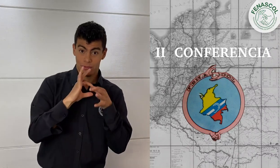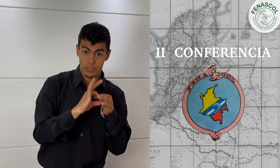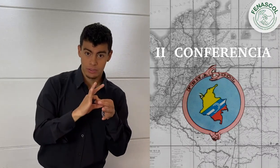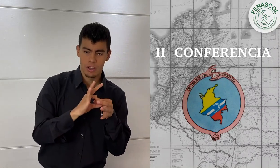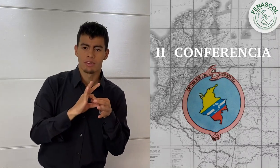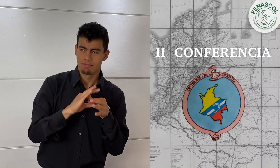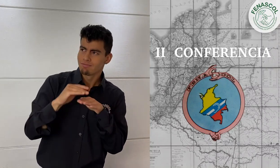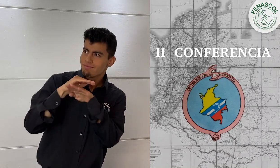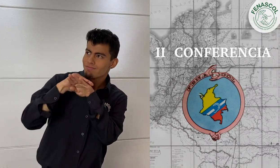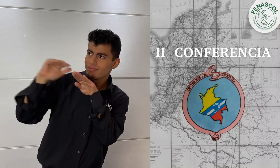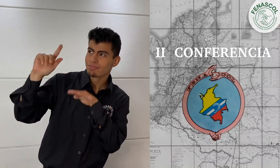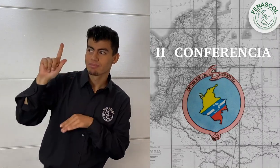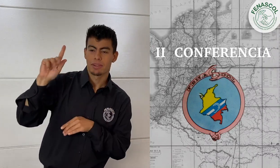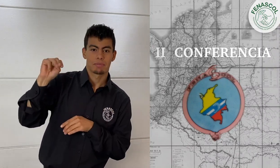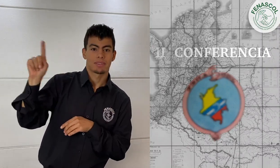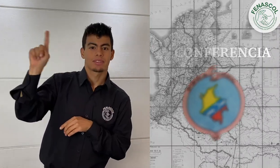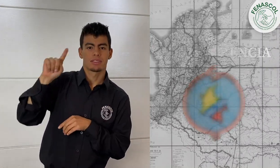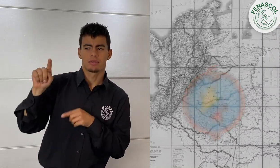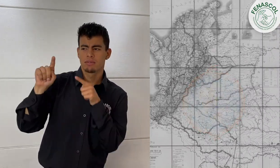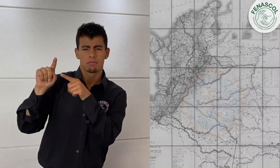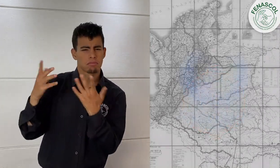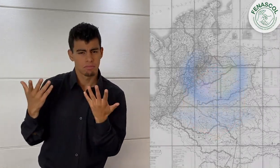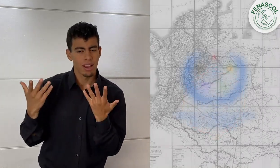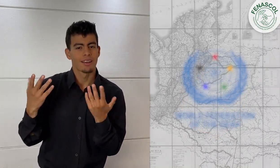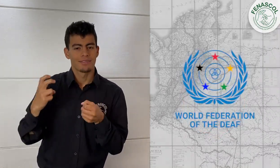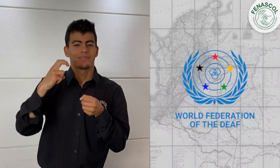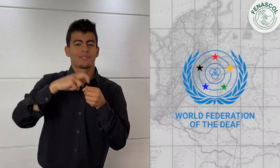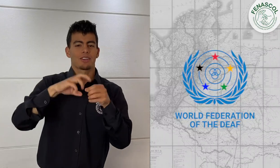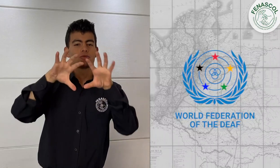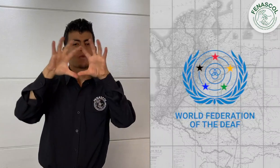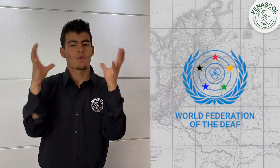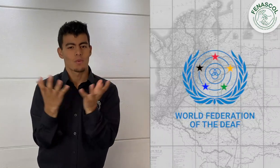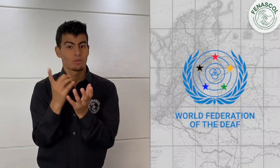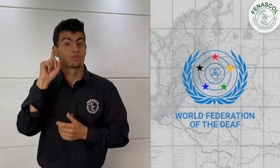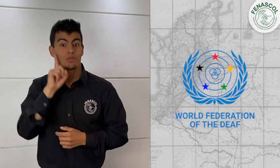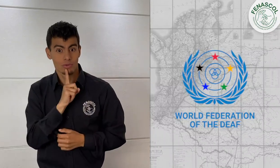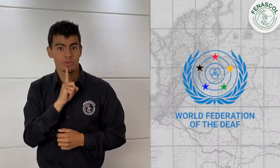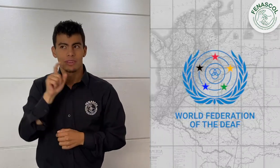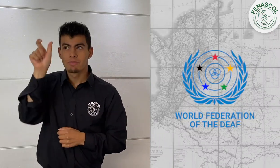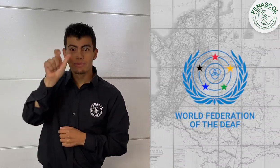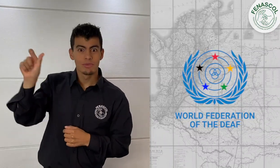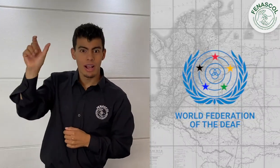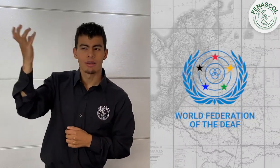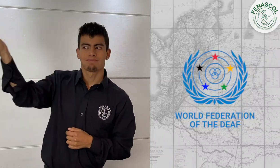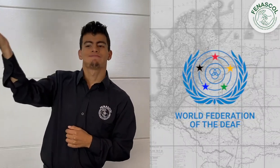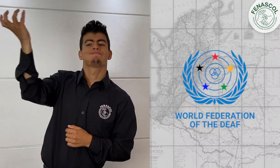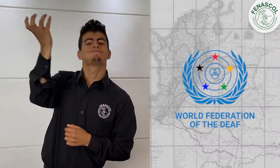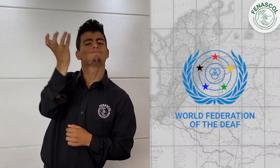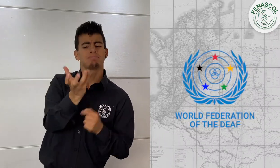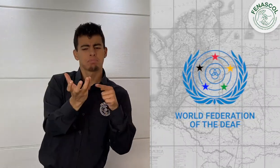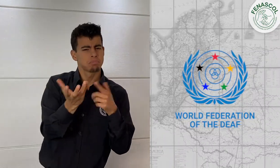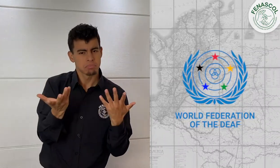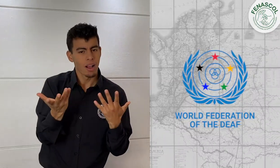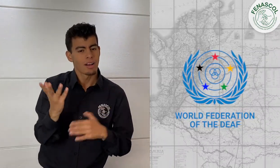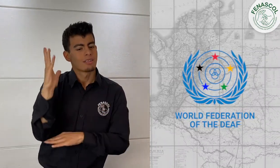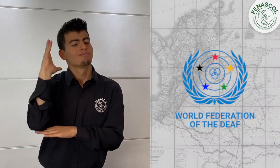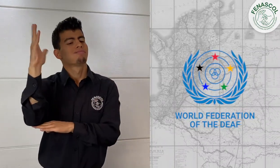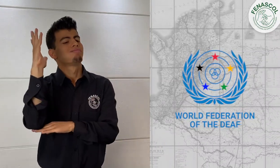es decir, la Federación Mundial de Sordos. Para el evento vino un grupo de personas que, dentro de sus charlas, abordaron temáticas